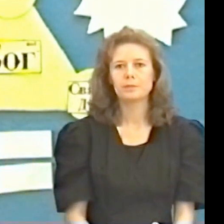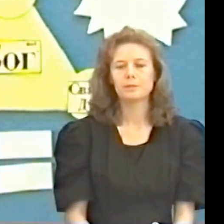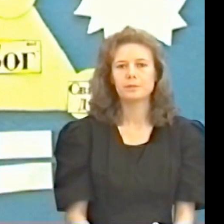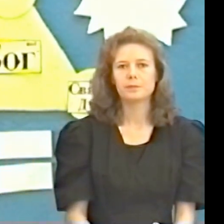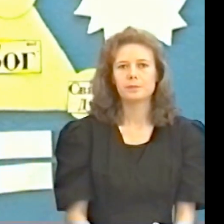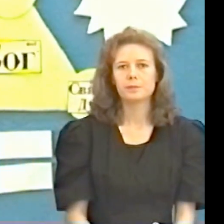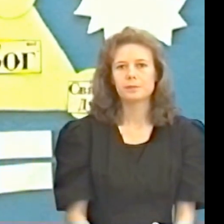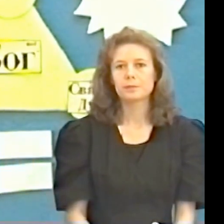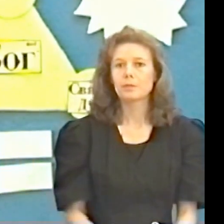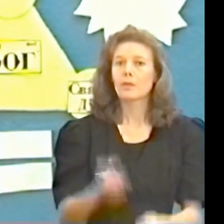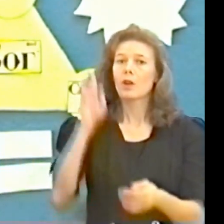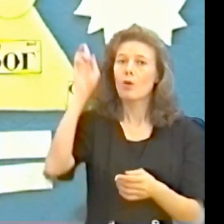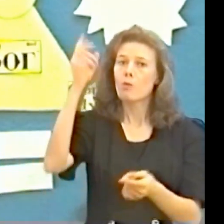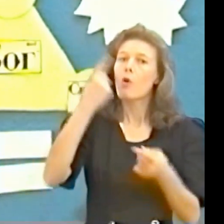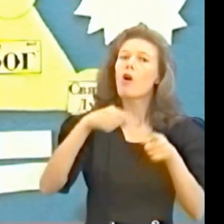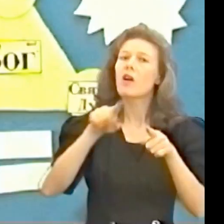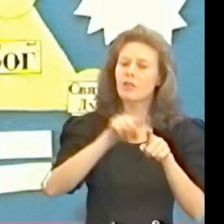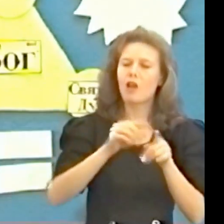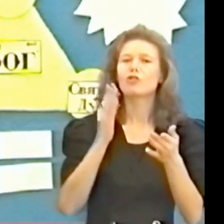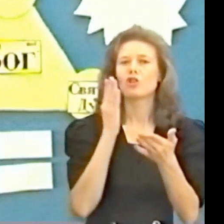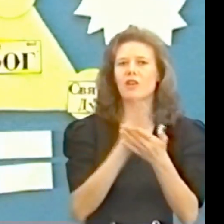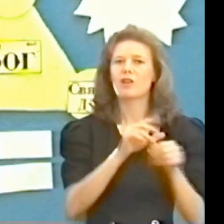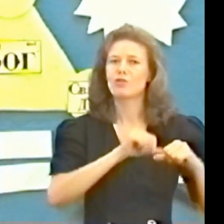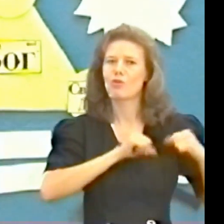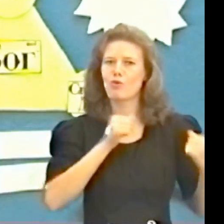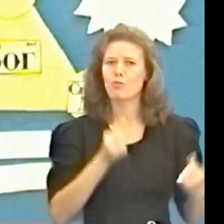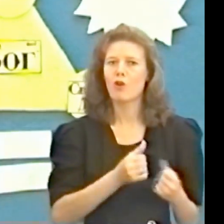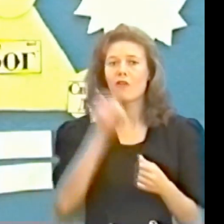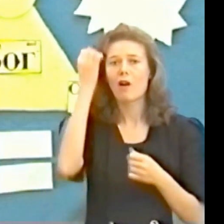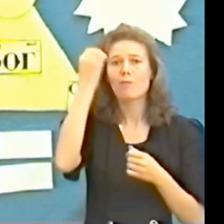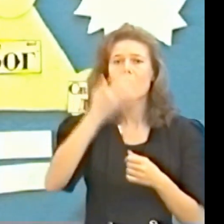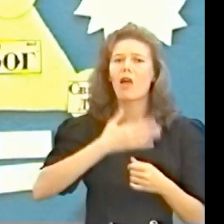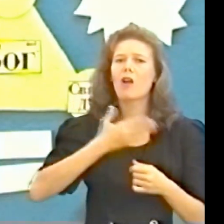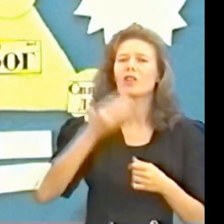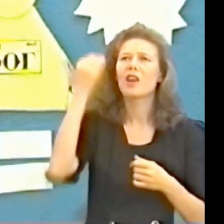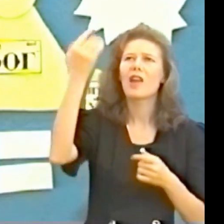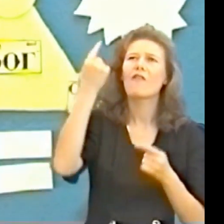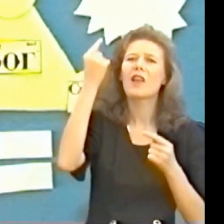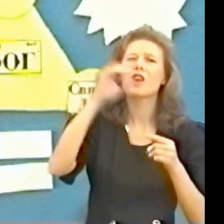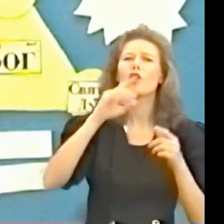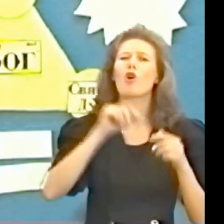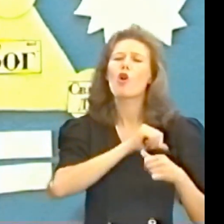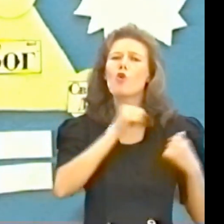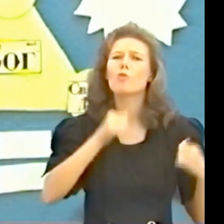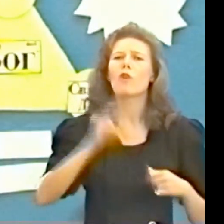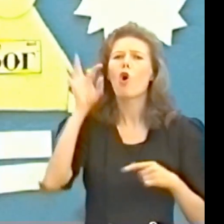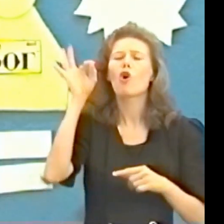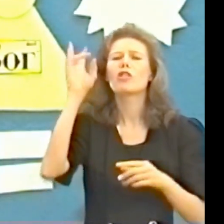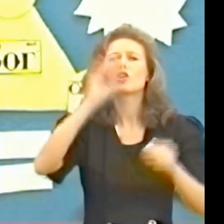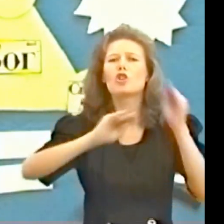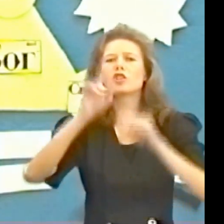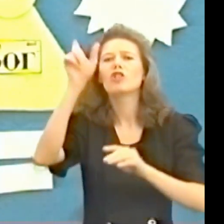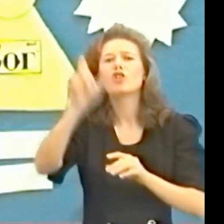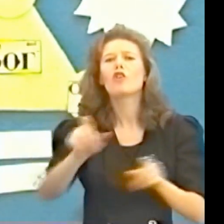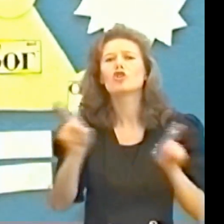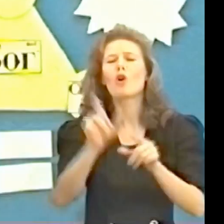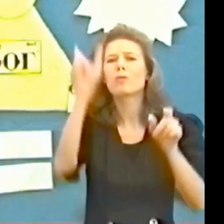бог также есть любовь благодаря его великой любви он создал человека чтобы человек прославлял его и